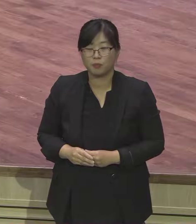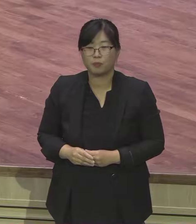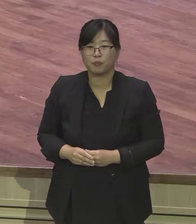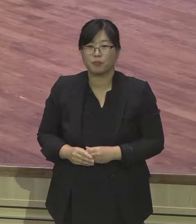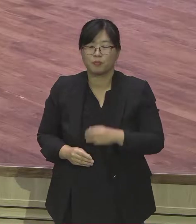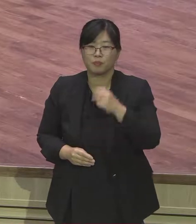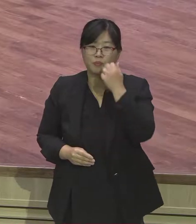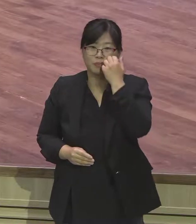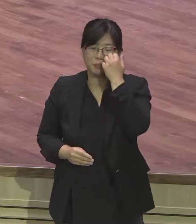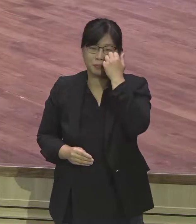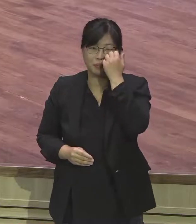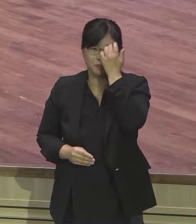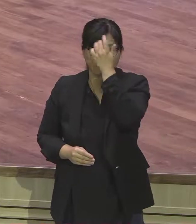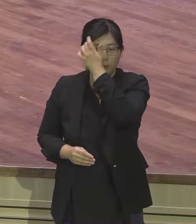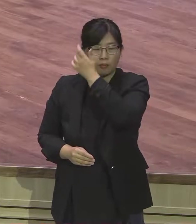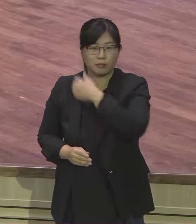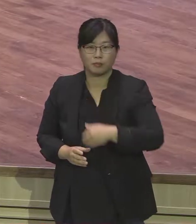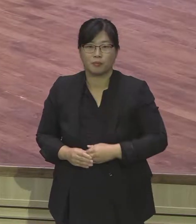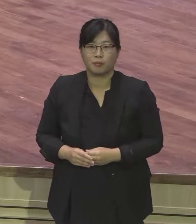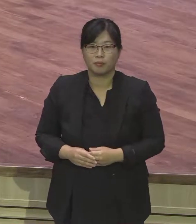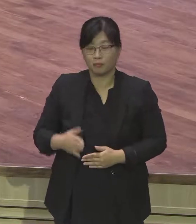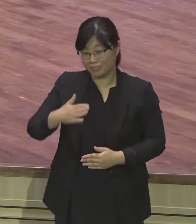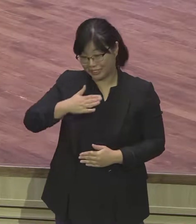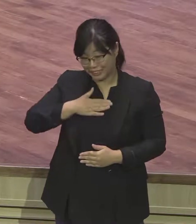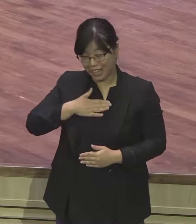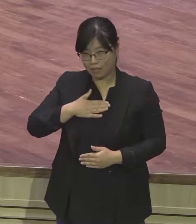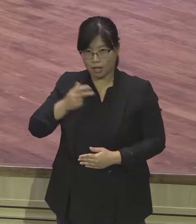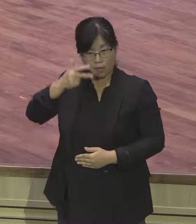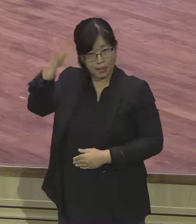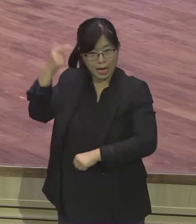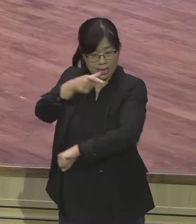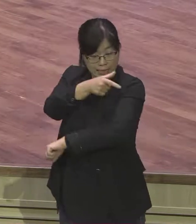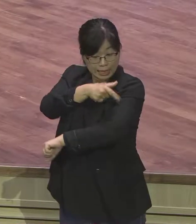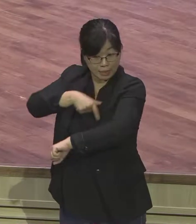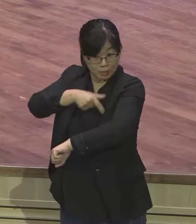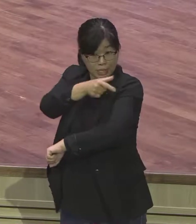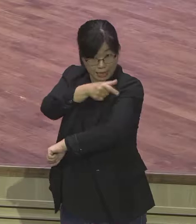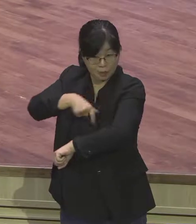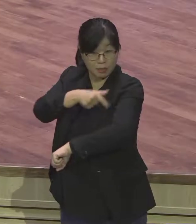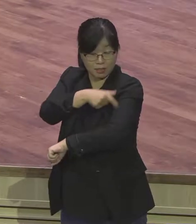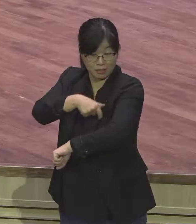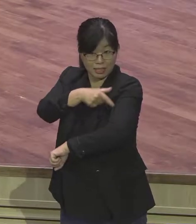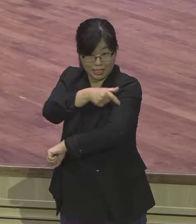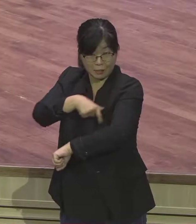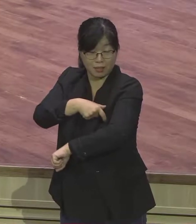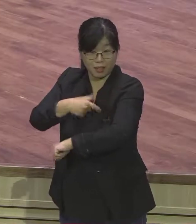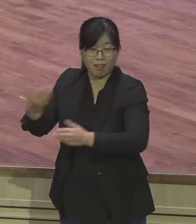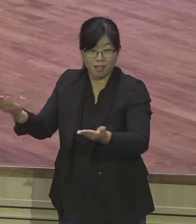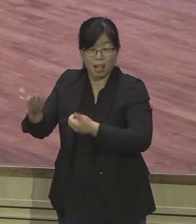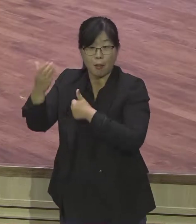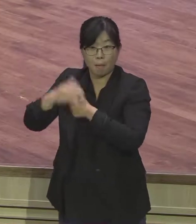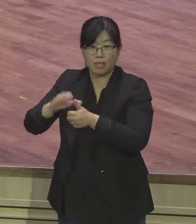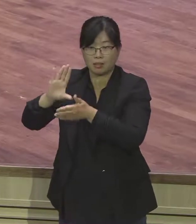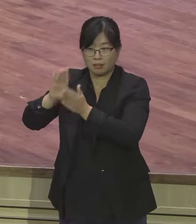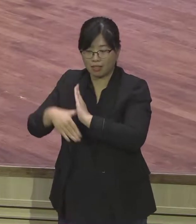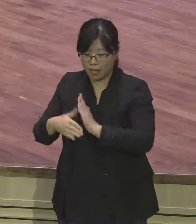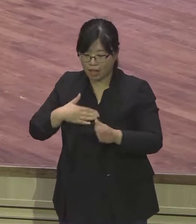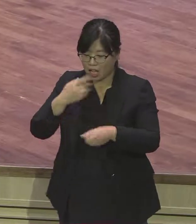그래서 저는 집사 때 장로 때 1년에 5천 명 영접 카드를 받았어요. 영접 카드를 쫙 지었어요.